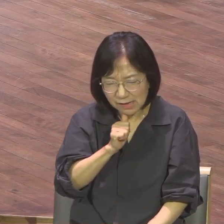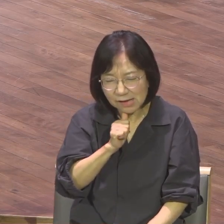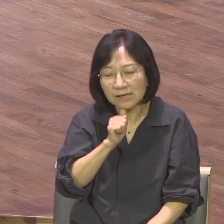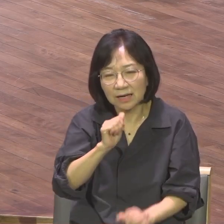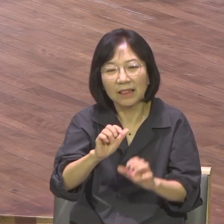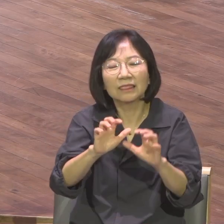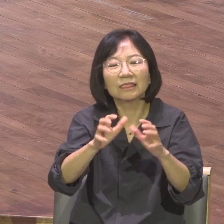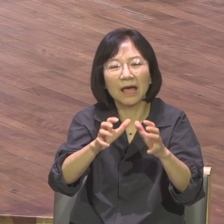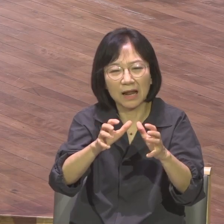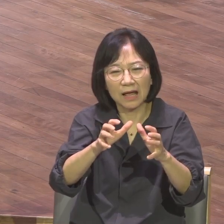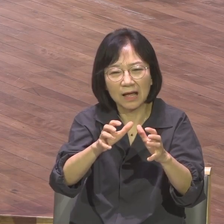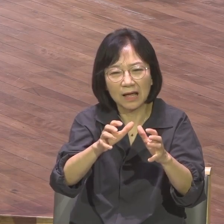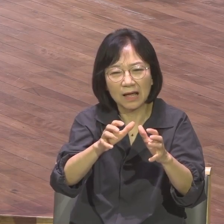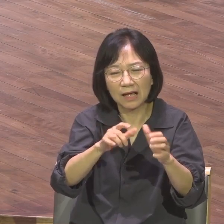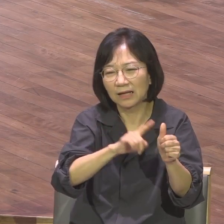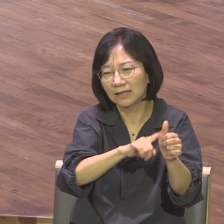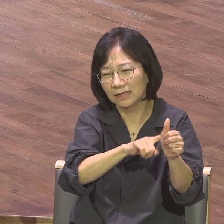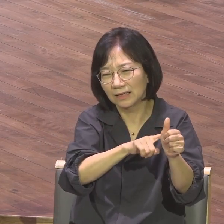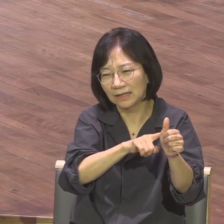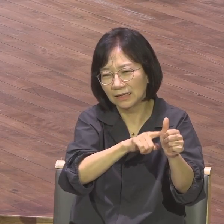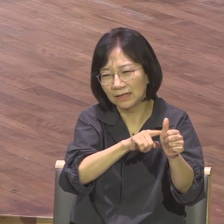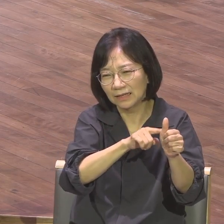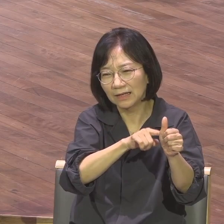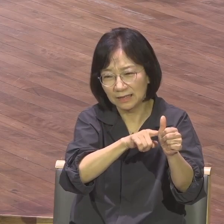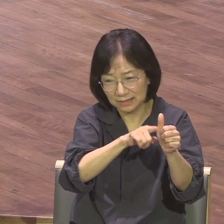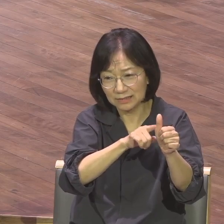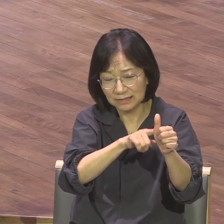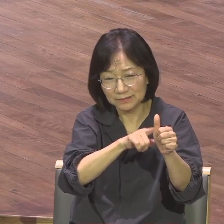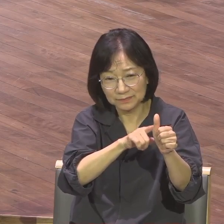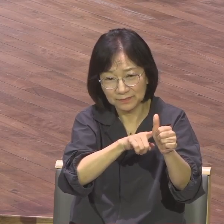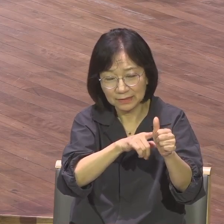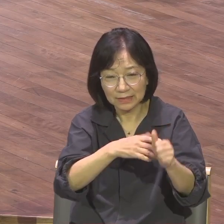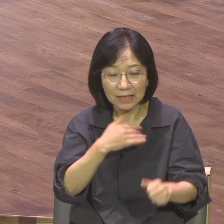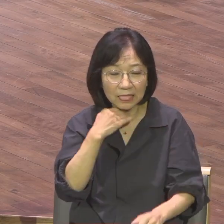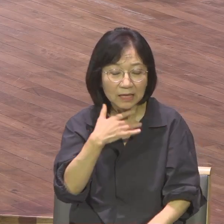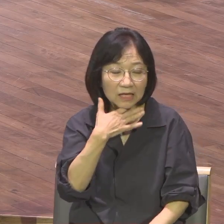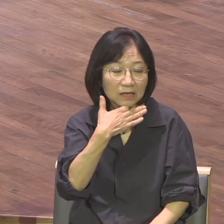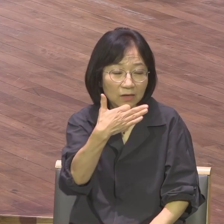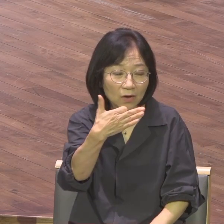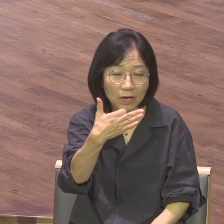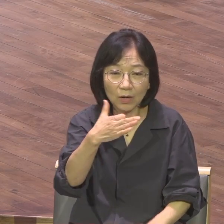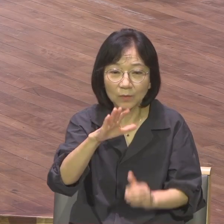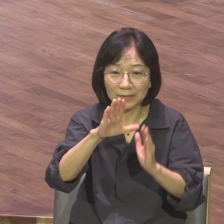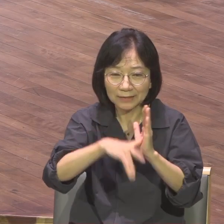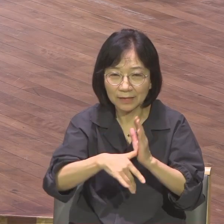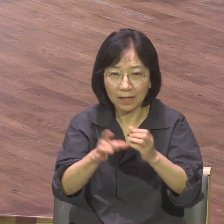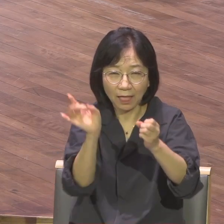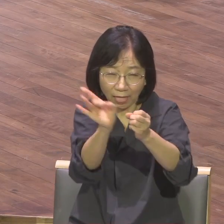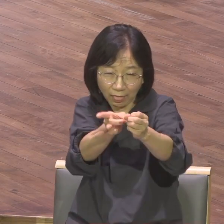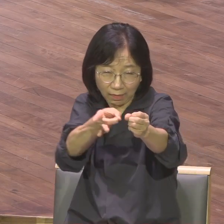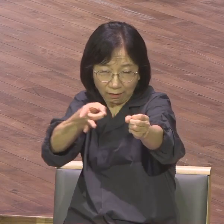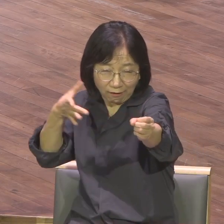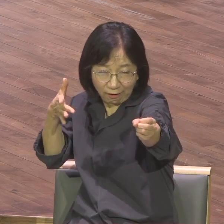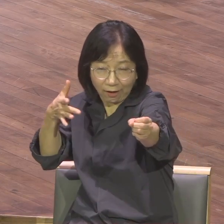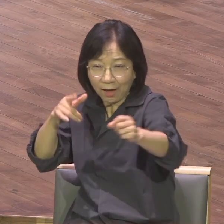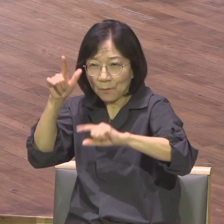차드라는 나라의 출신입니다 17살 때 활 쏘는 것을 보고 완전히 반해가지고 혼자서 독학으로